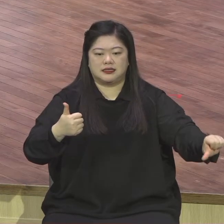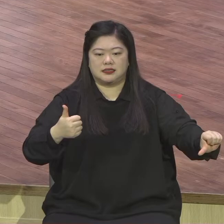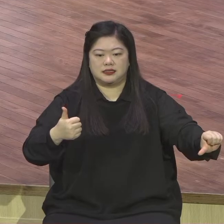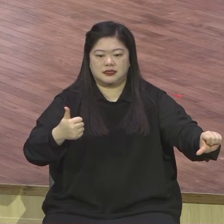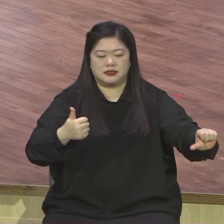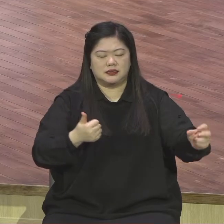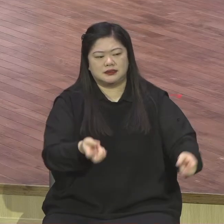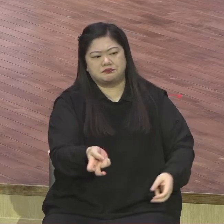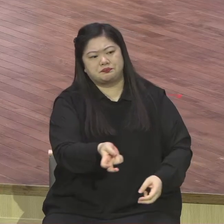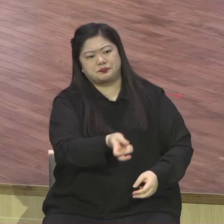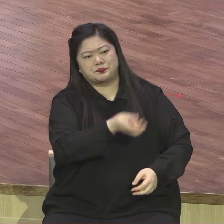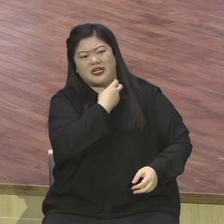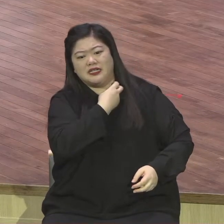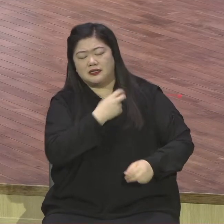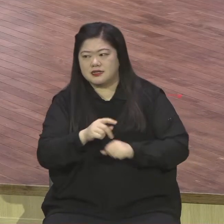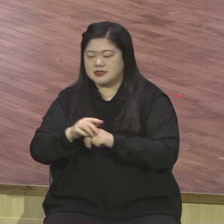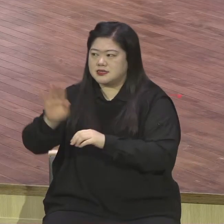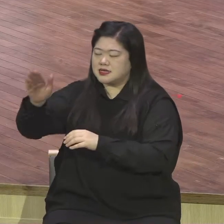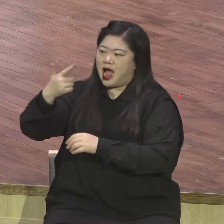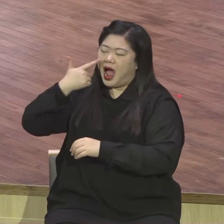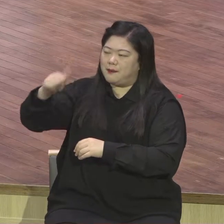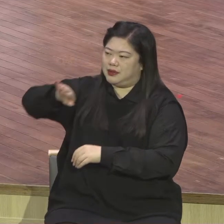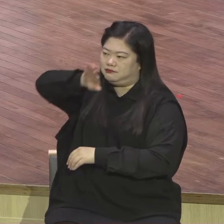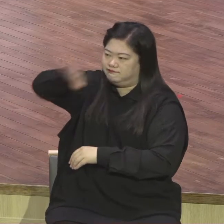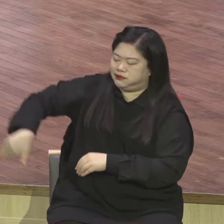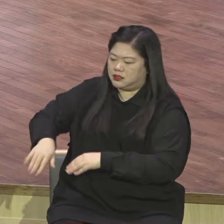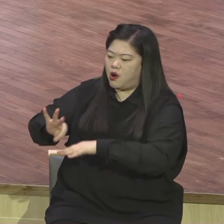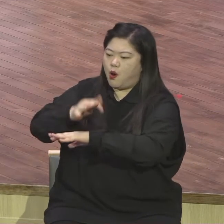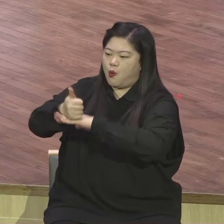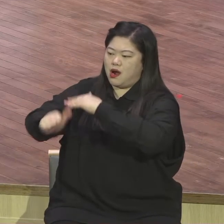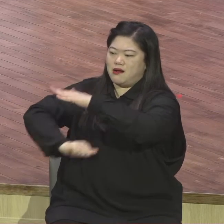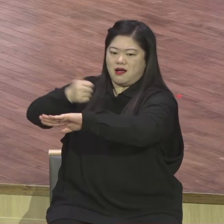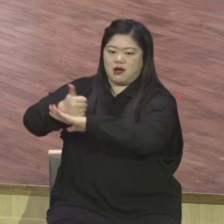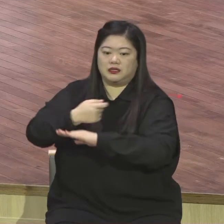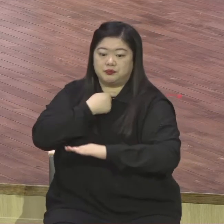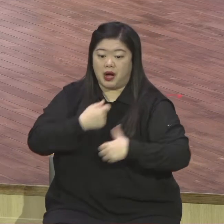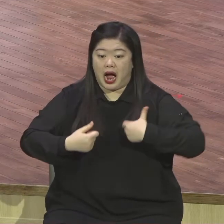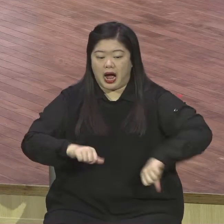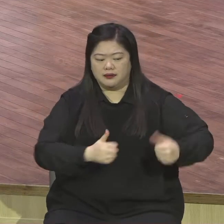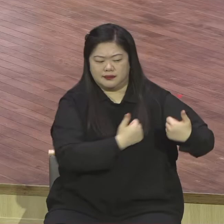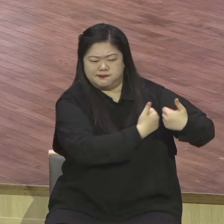얼마나 급했냐 신발도 신지를 못했어요 맨발로 뛰었다고 급하게